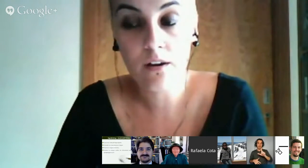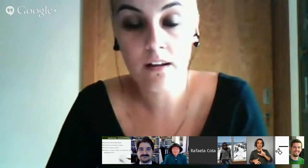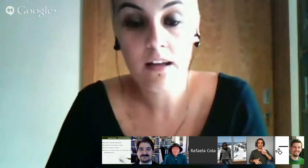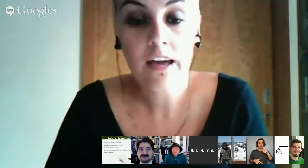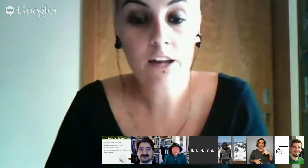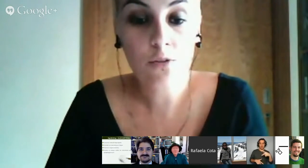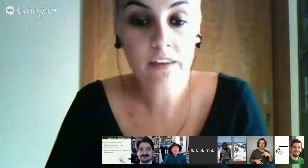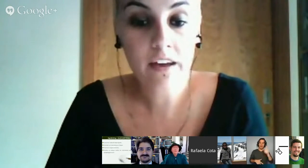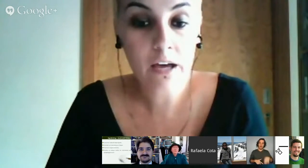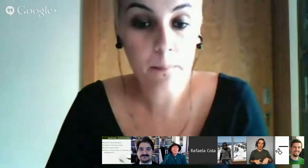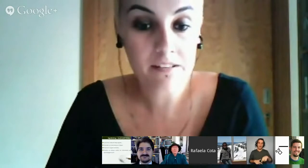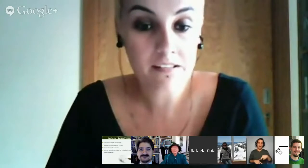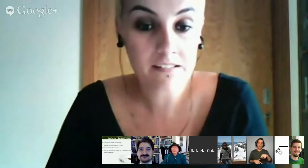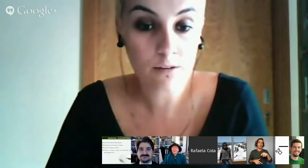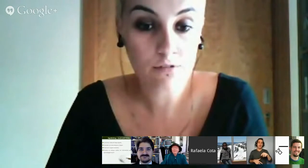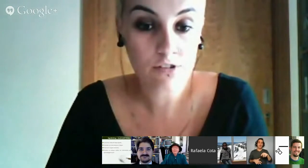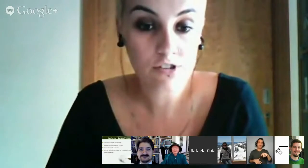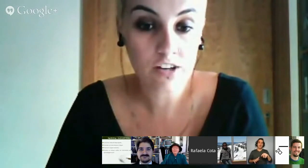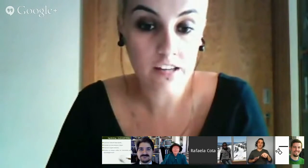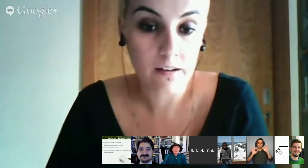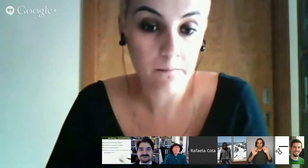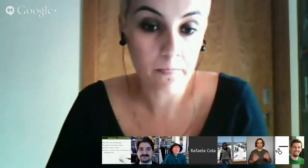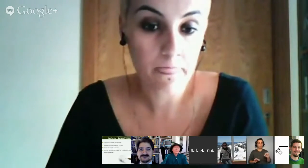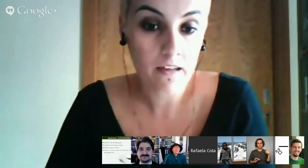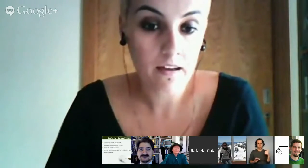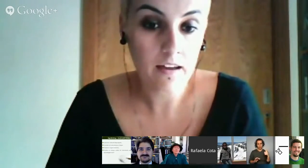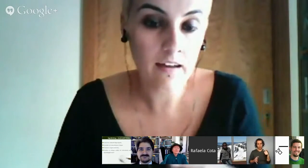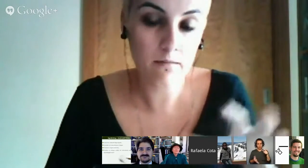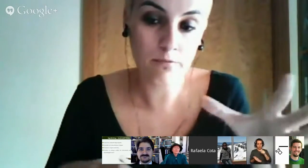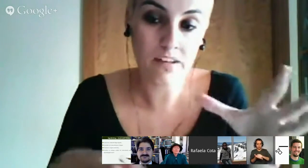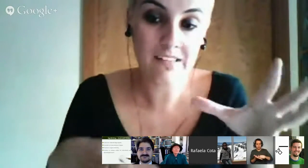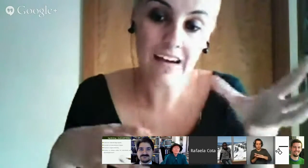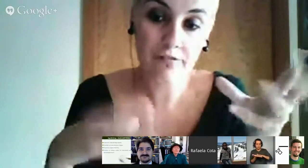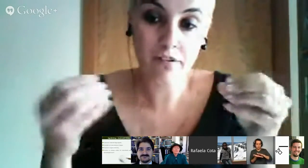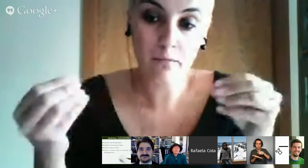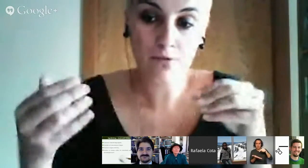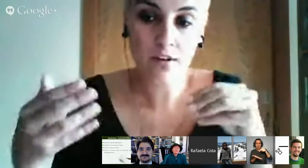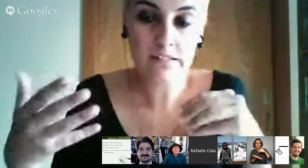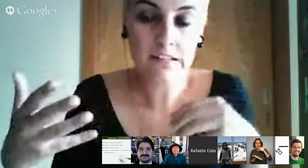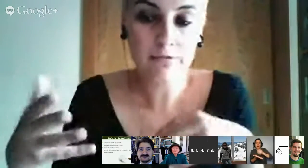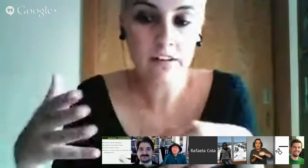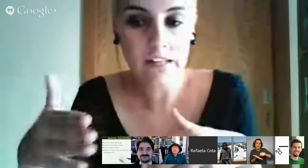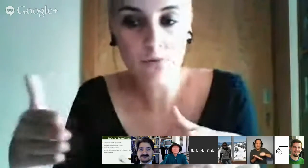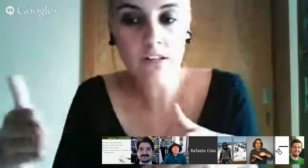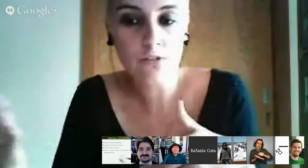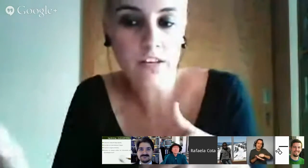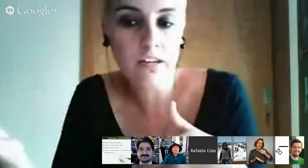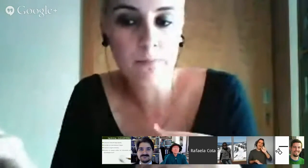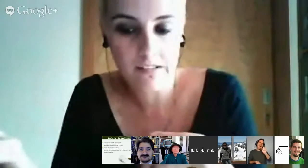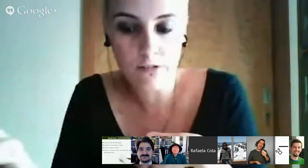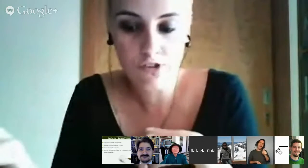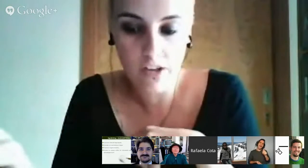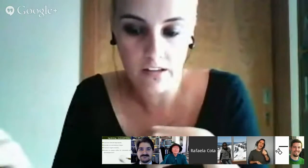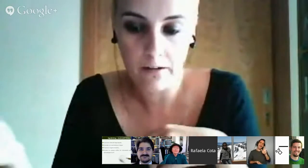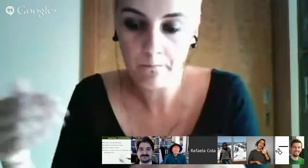tem representação escrita. Portanto, ágrafa, em Portugal, significa língua que não tem representação escrita.